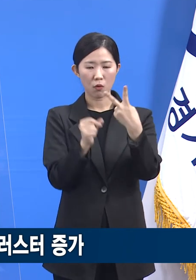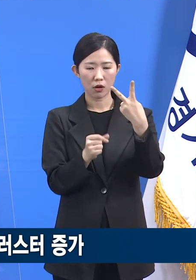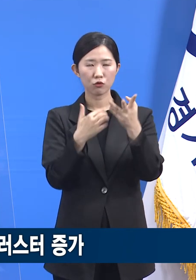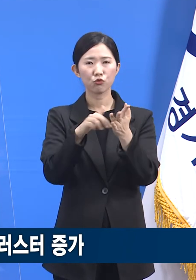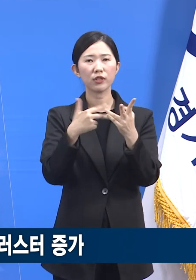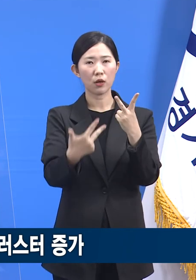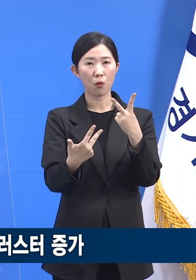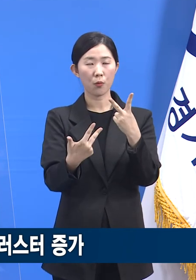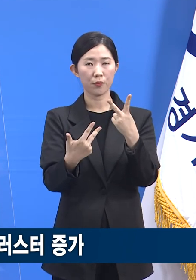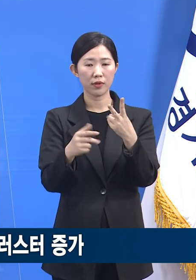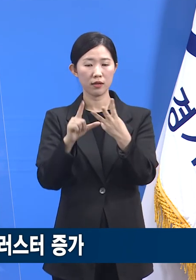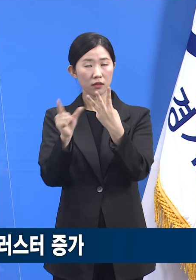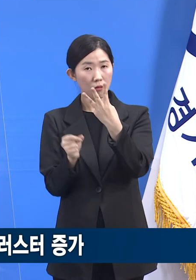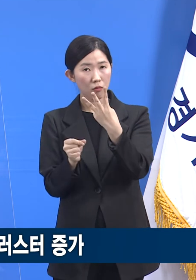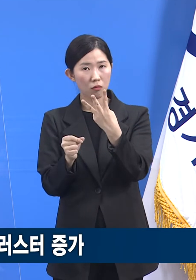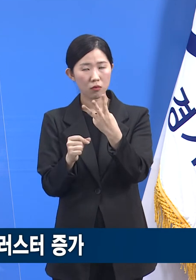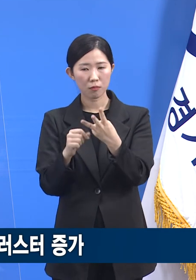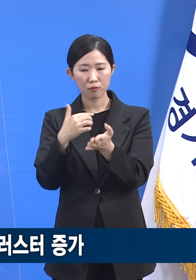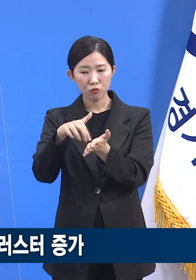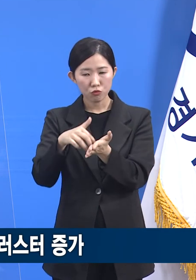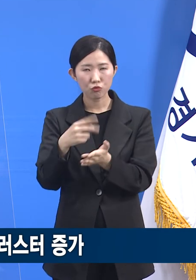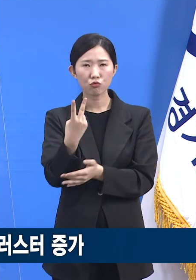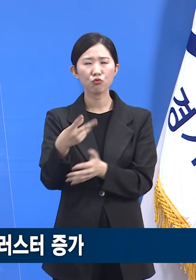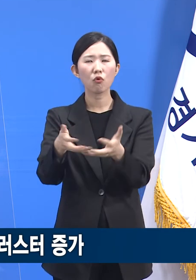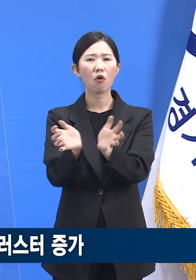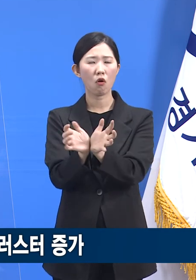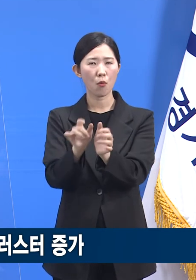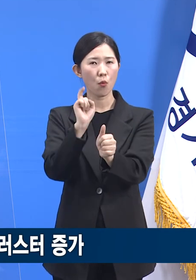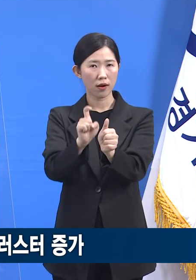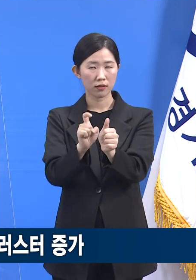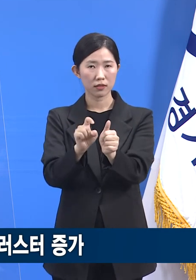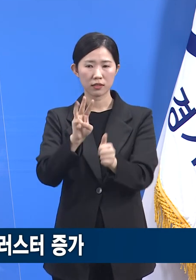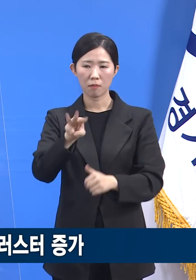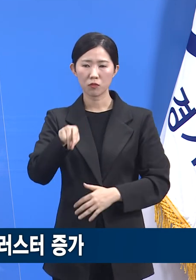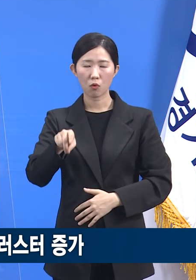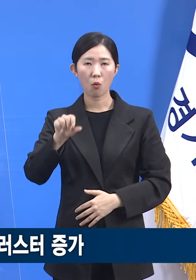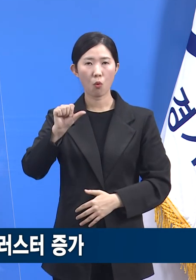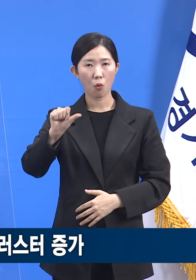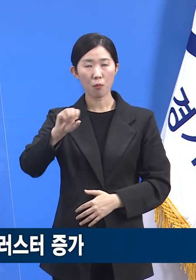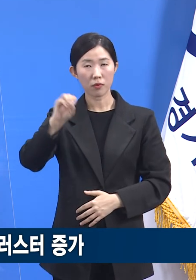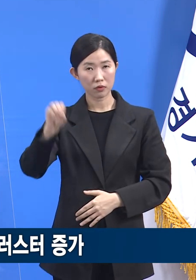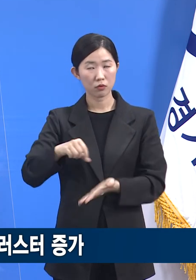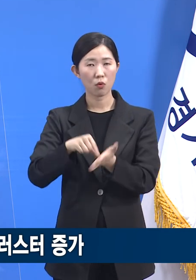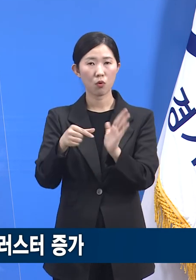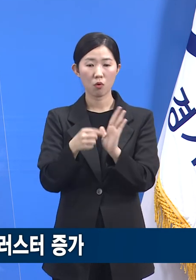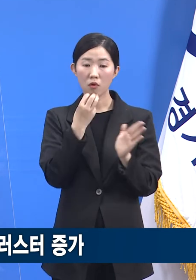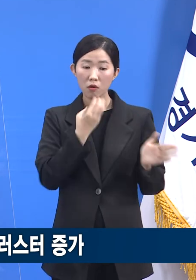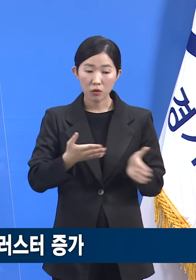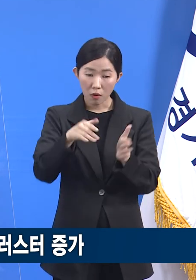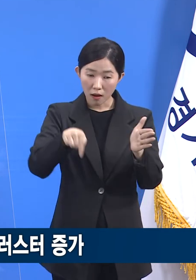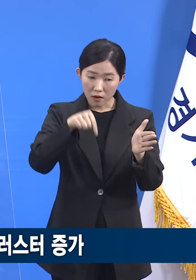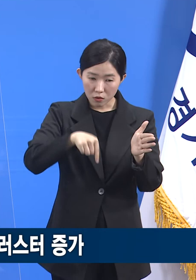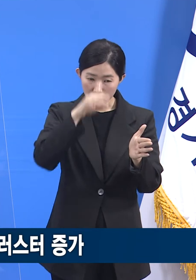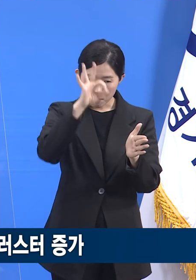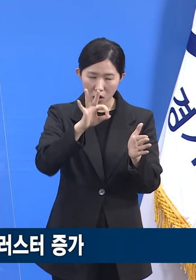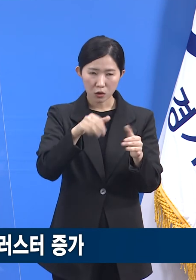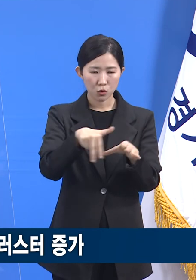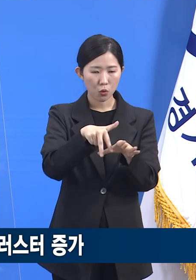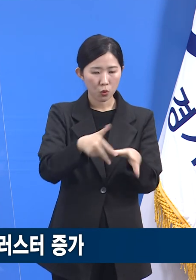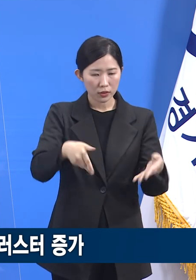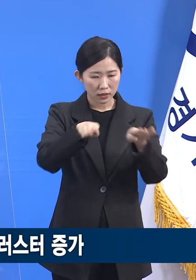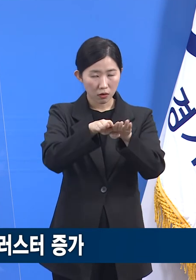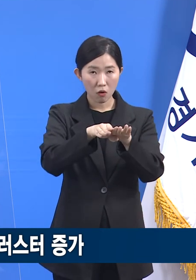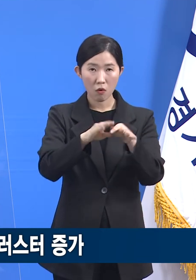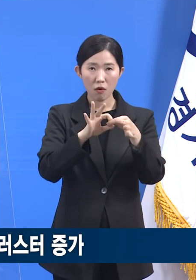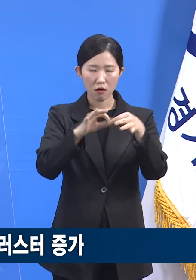3월에 2건 2.9%로 도내에선 감소 경향을 보였습니다. 사회적 거리 두기